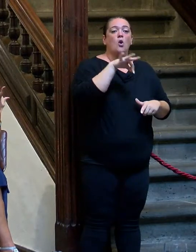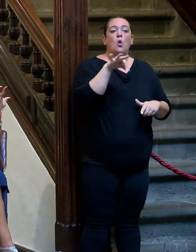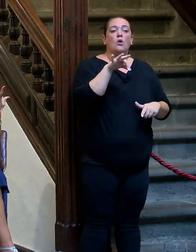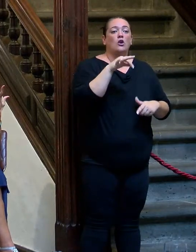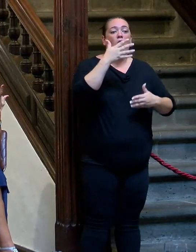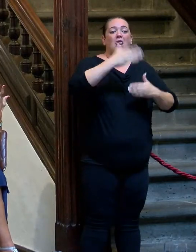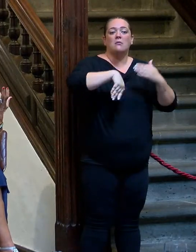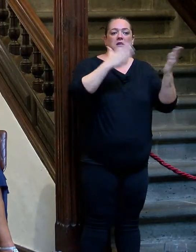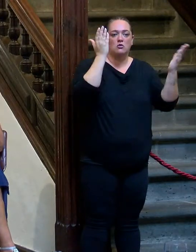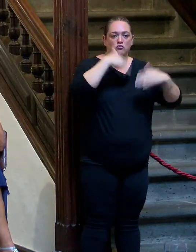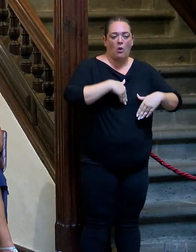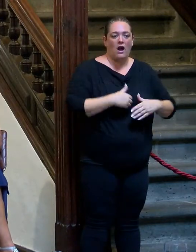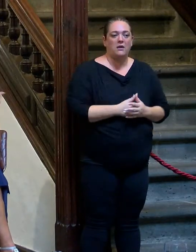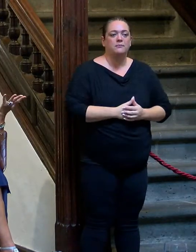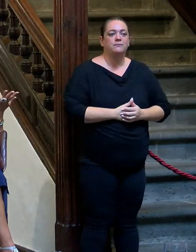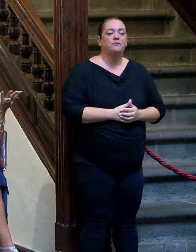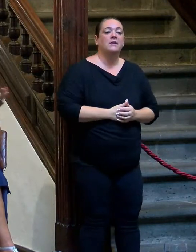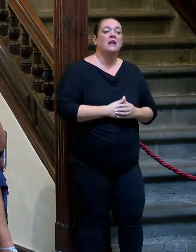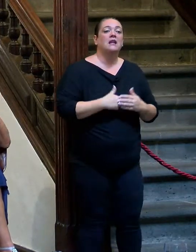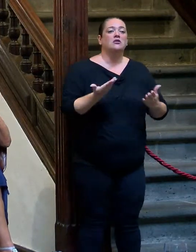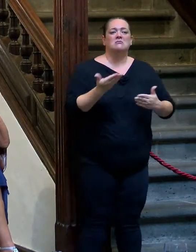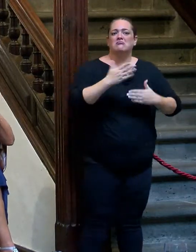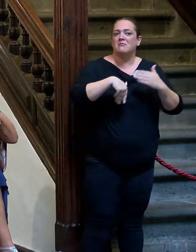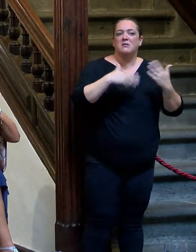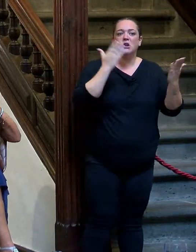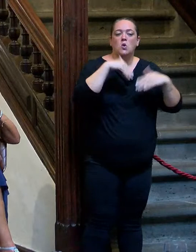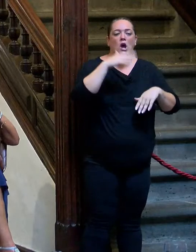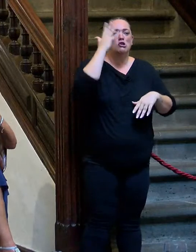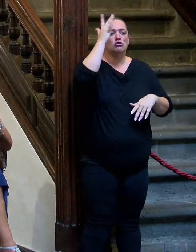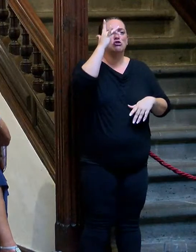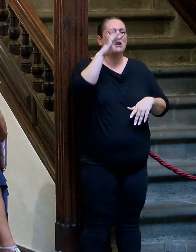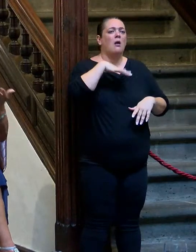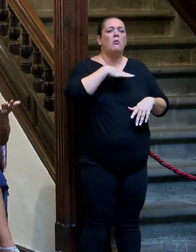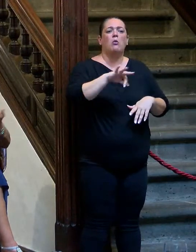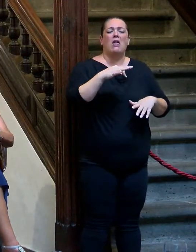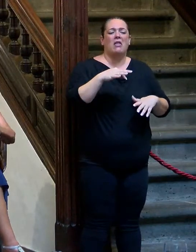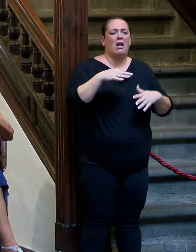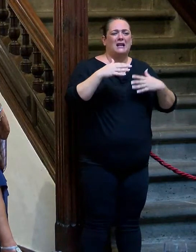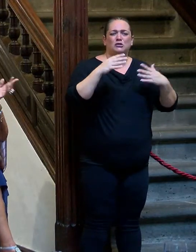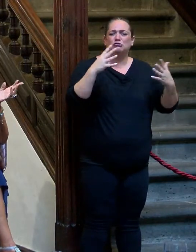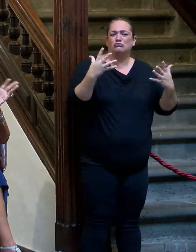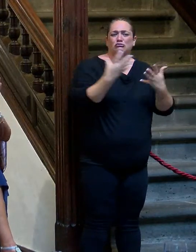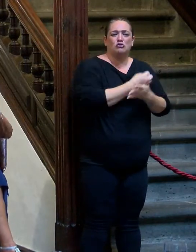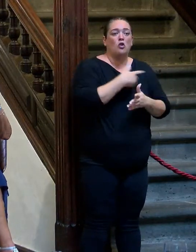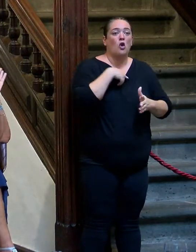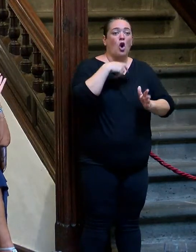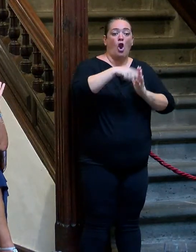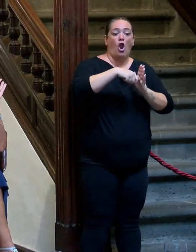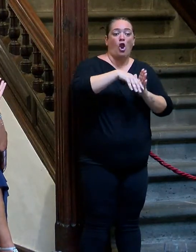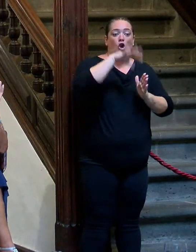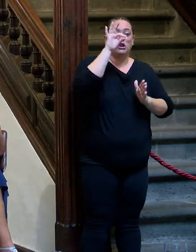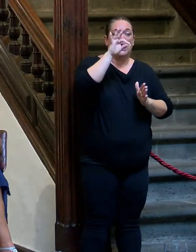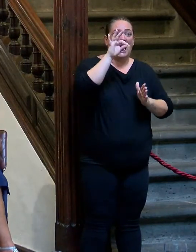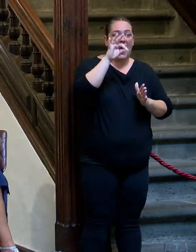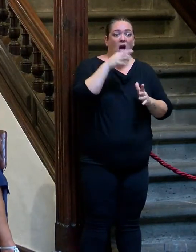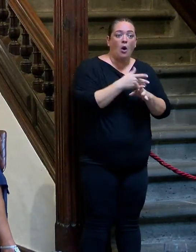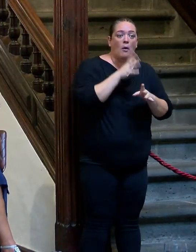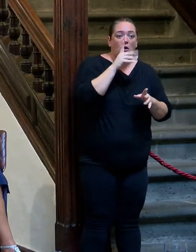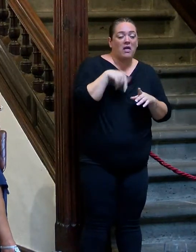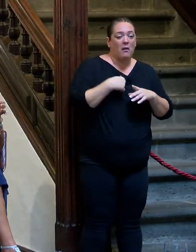tiene límites. Es ilimitado. Tú puedes soñar hasta el infinito y más allá. Yo muchas veces cuando juego a la lotería que después ni miro la papeleta.